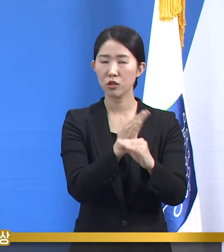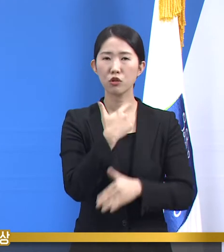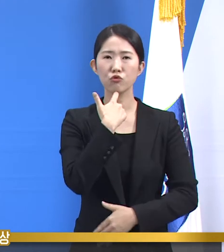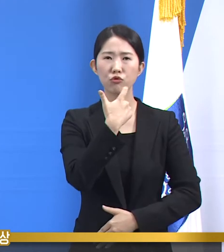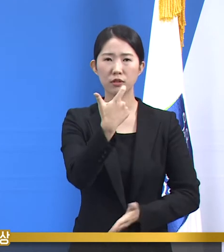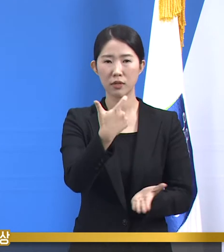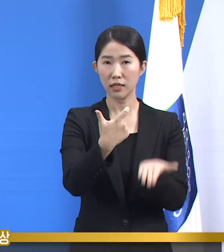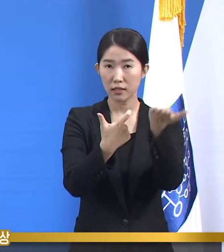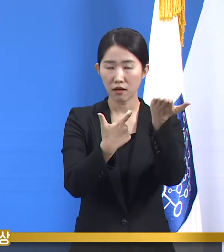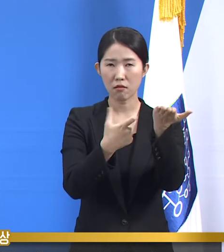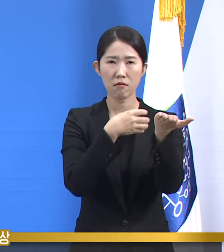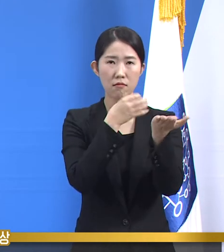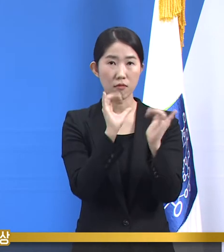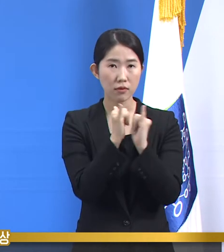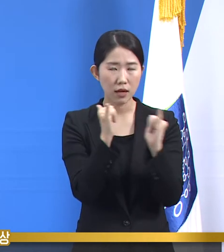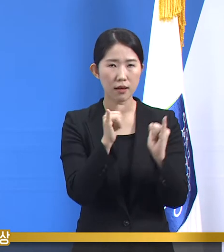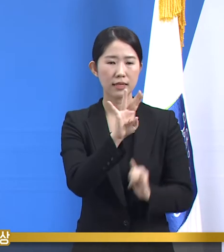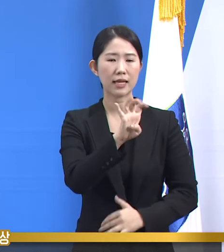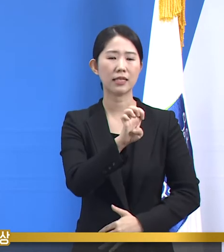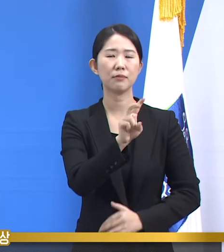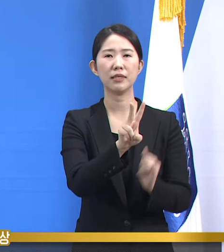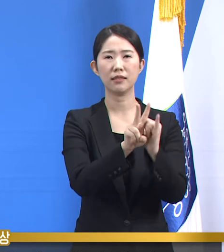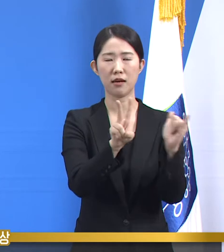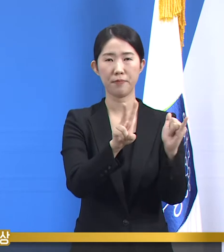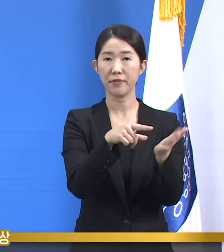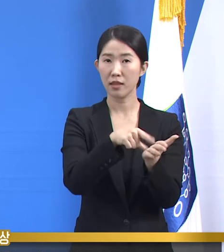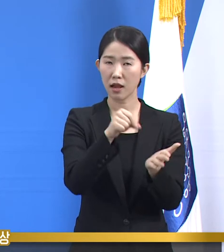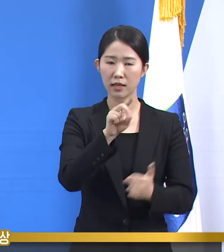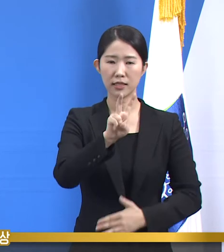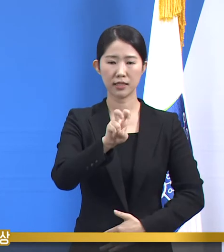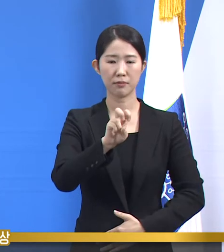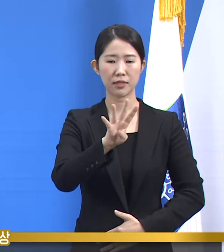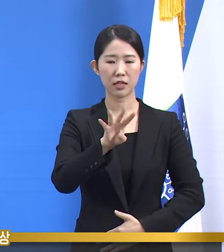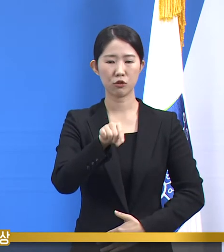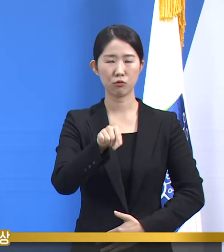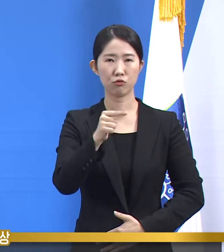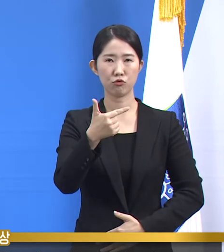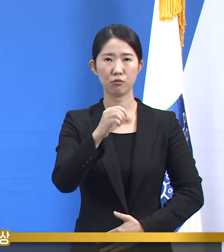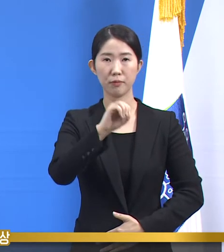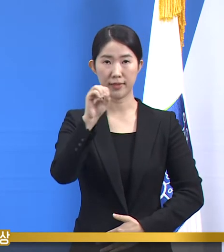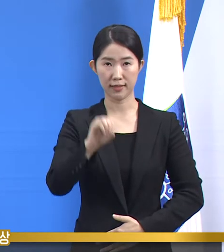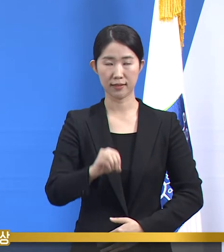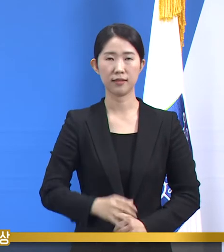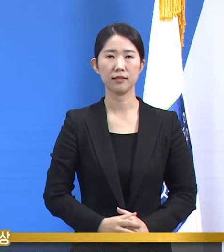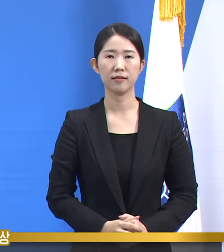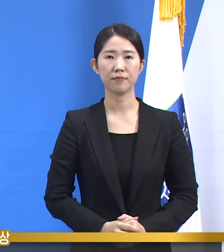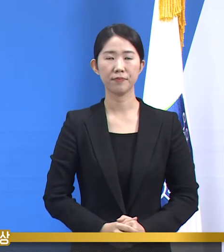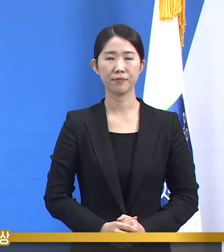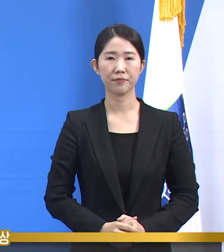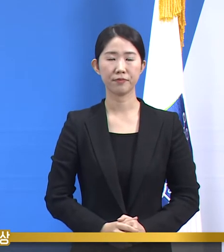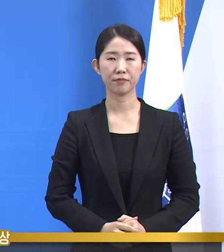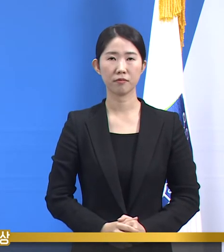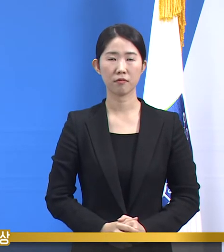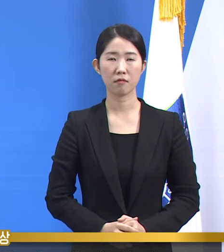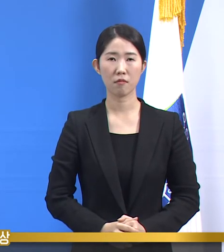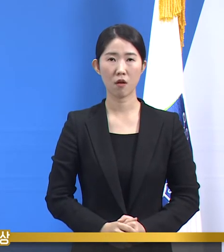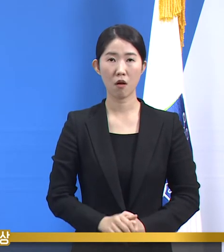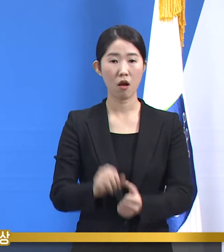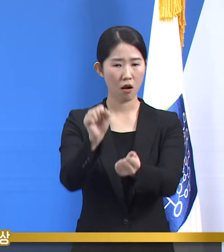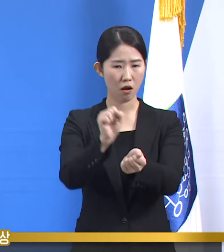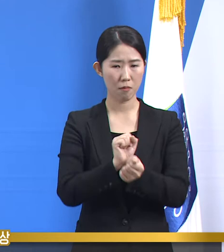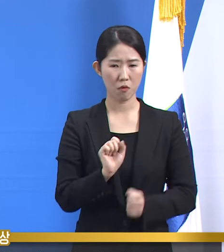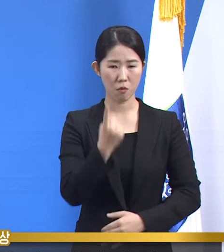이상 고령자는 42명으로 24.6%를 차지합니다. 진단 시 감염